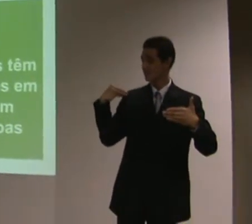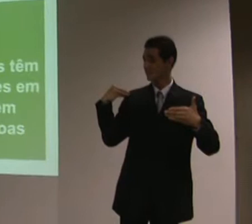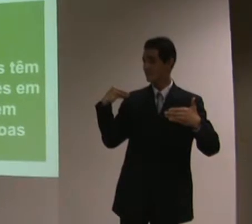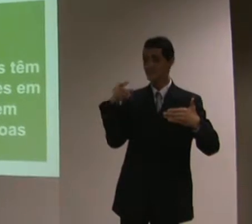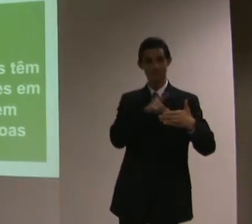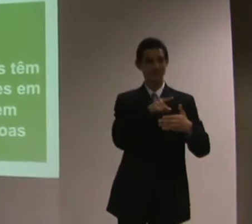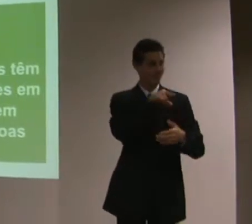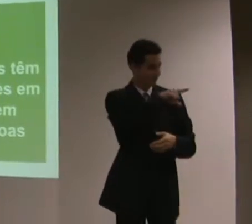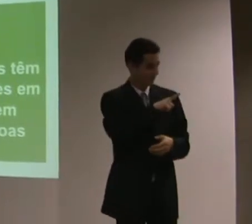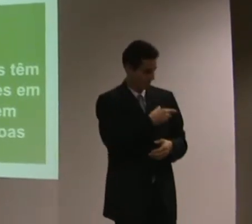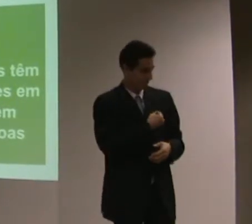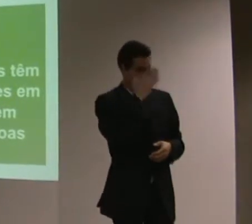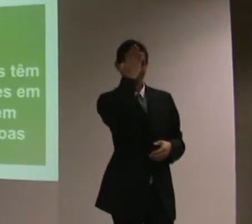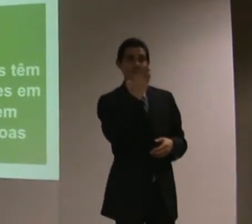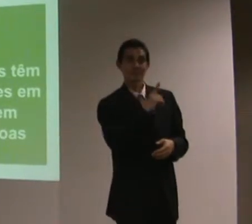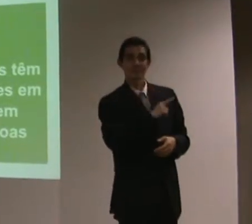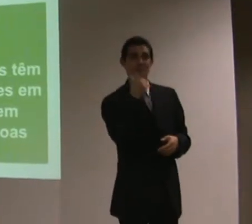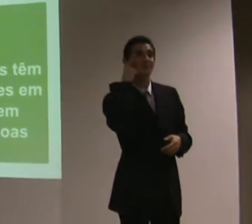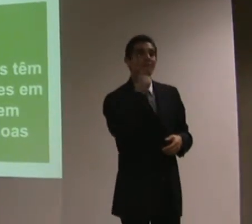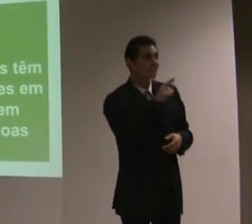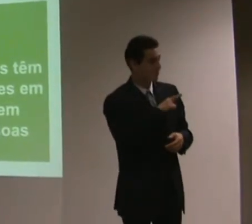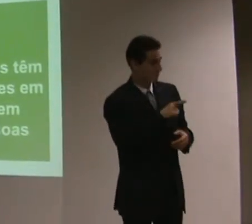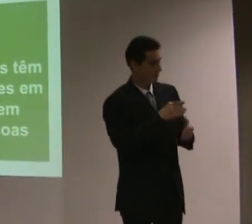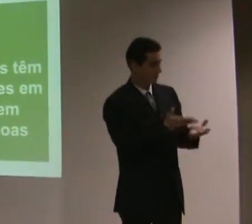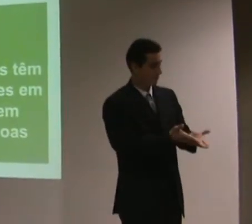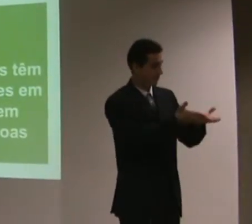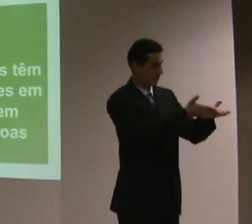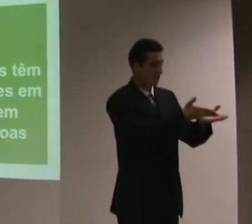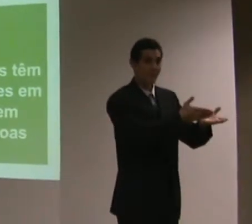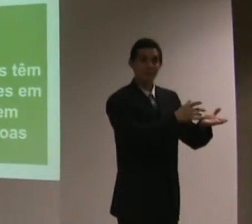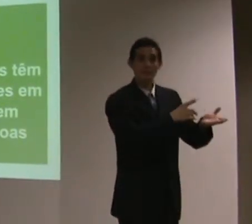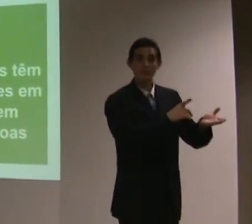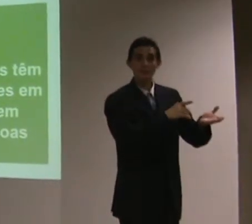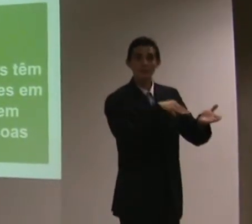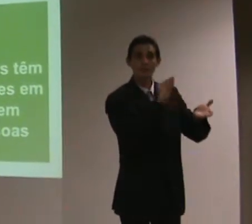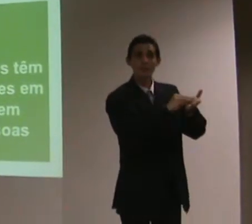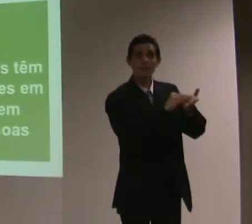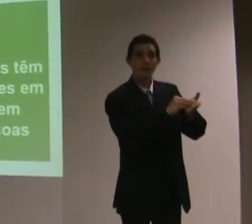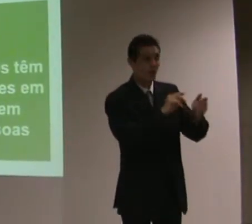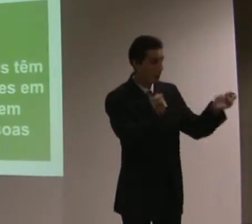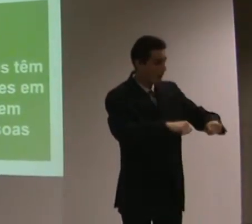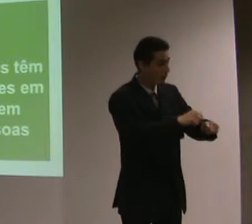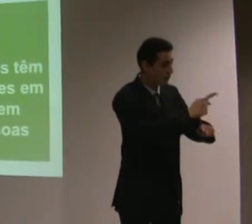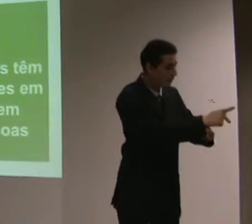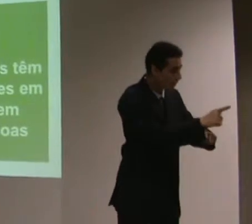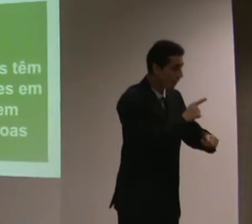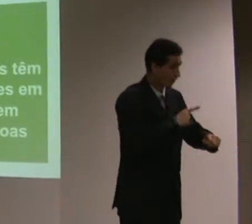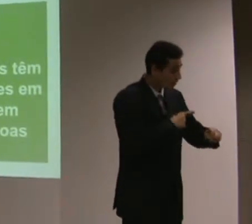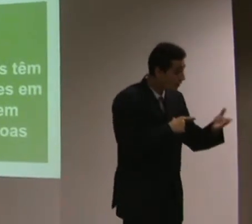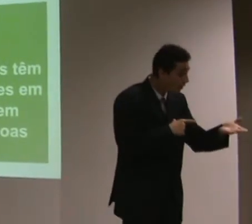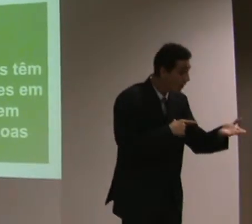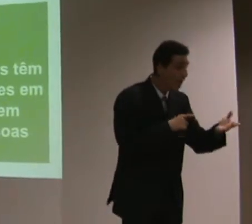da pessoa com deficiência, ignorando a capacidade da pessoa com deficiência, ignorando os direitos da pessoa com deficiência,